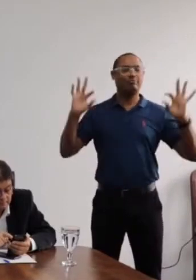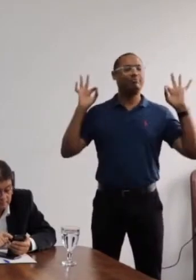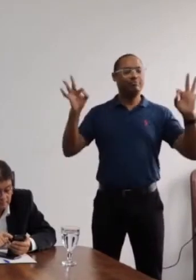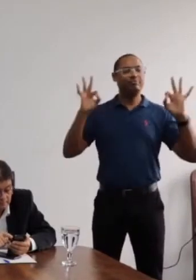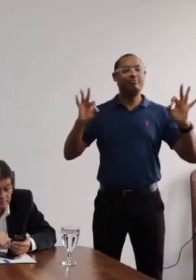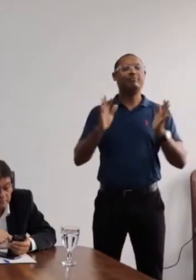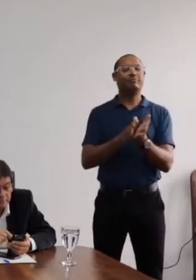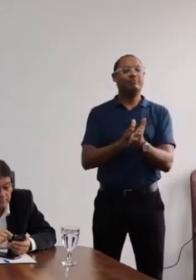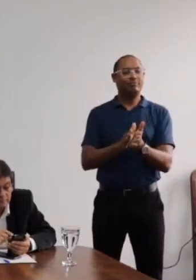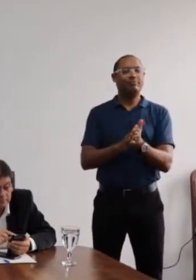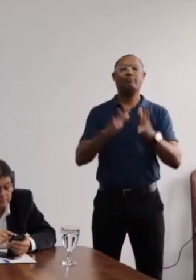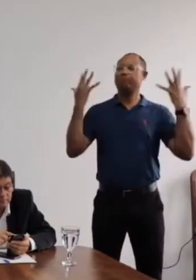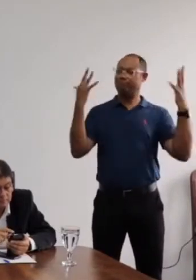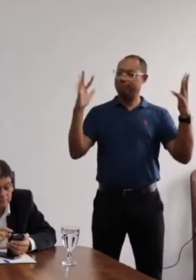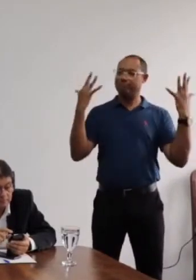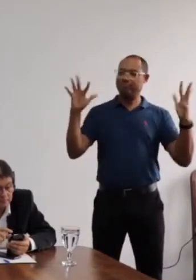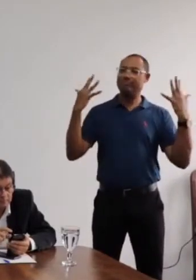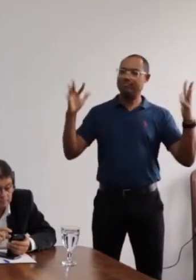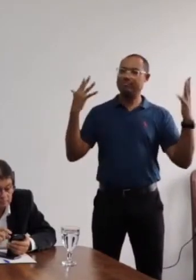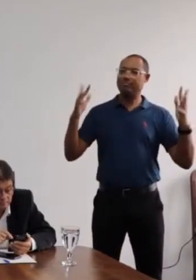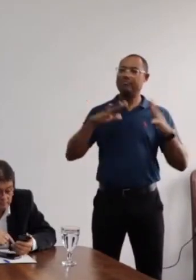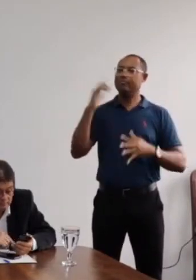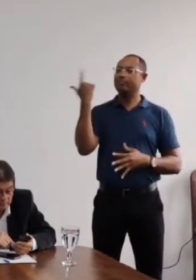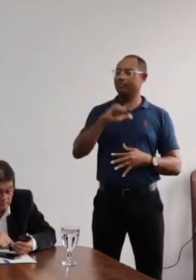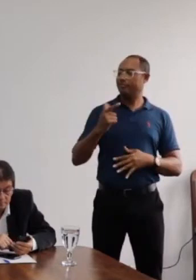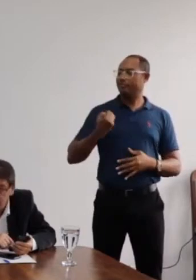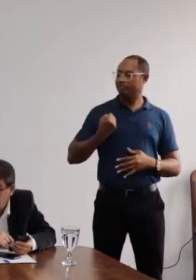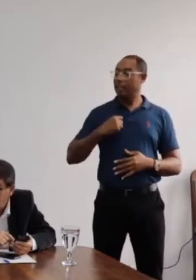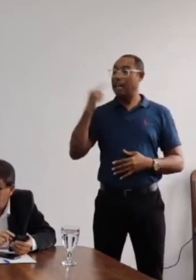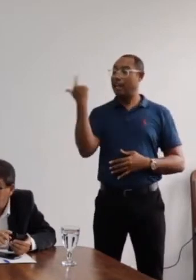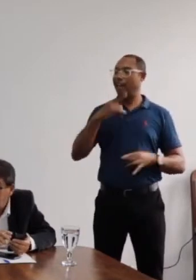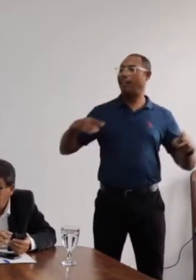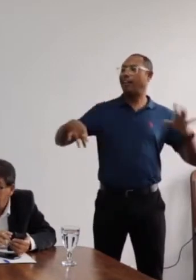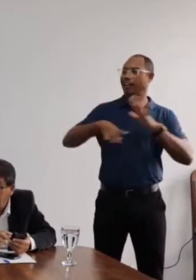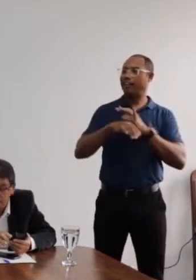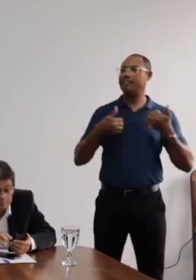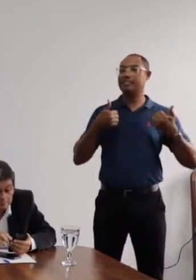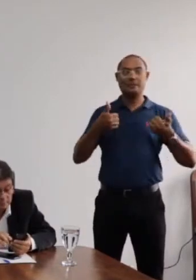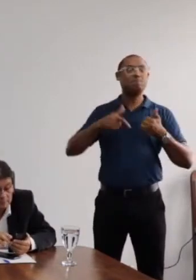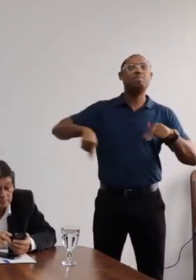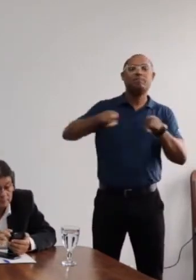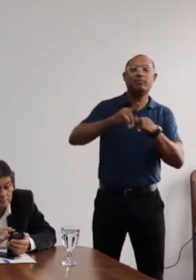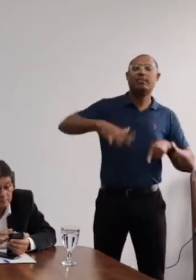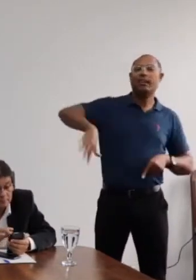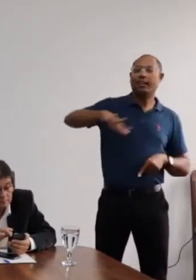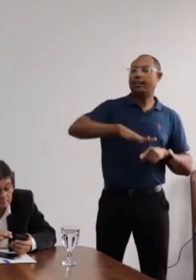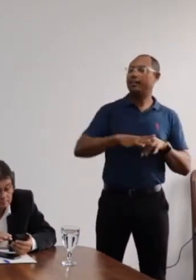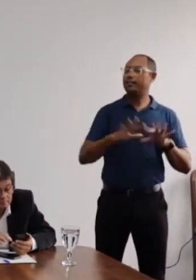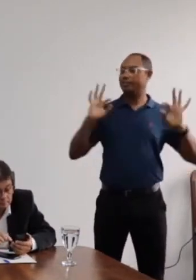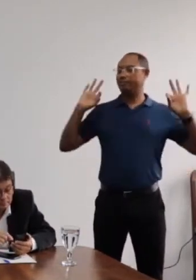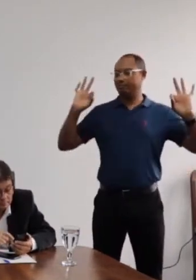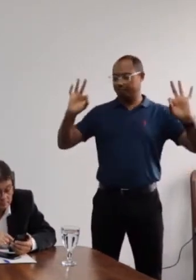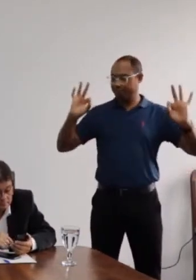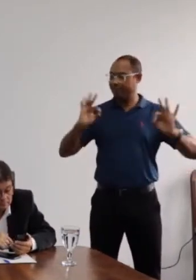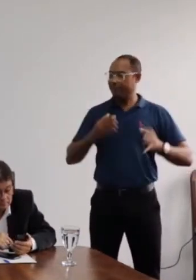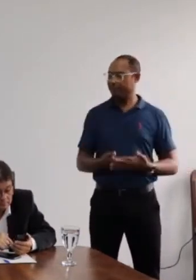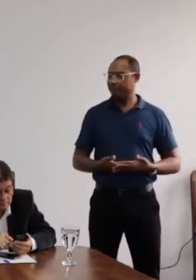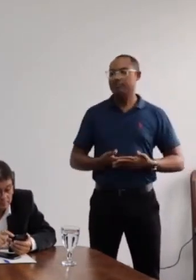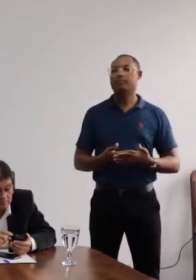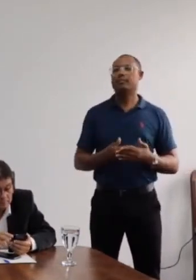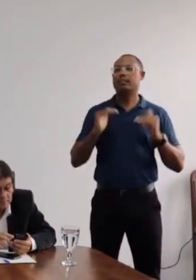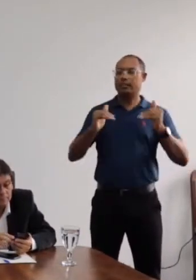parabenizar a nossa comunidade acadêmica por essa conquista, por esse resultado, e fazer aqui um registro especial à nossa